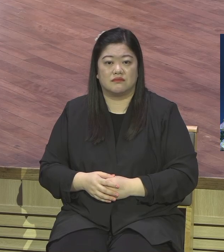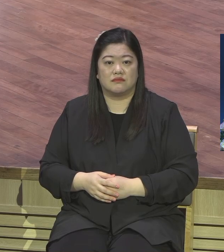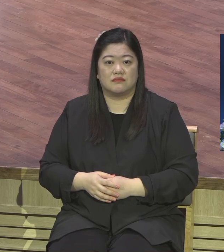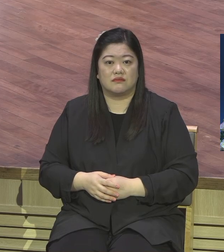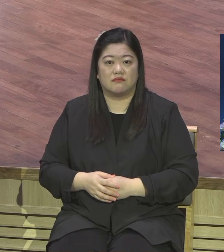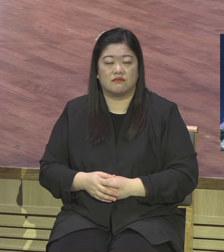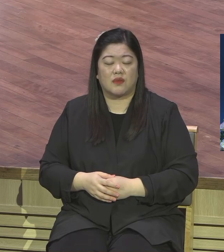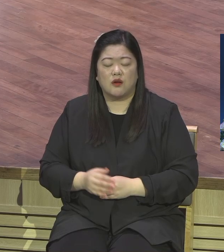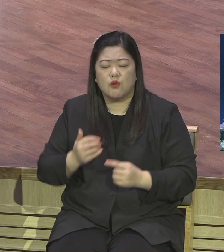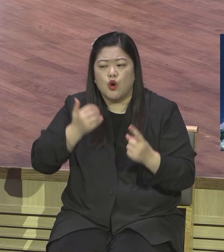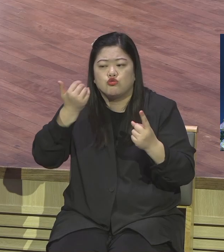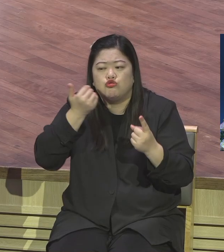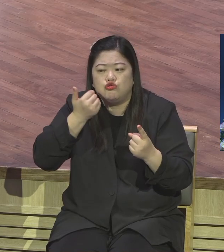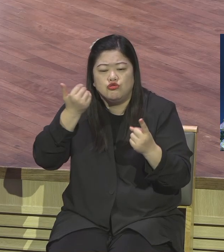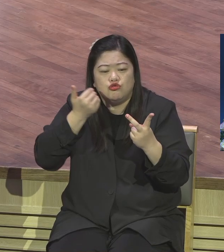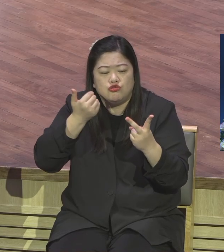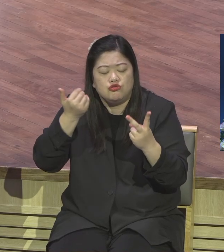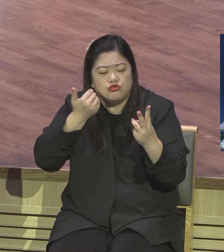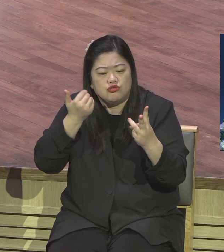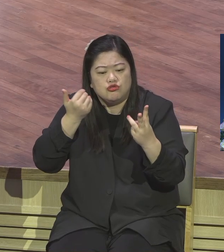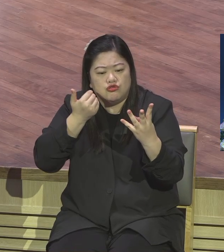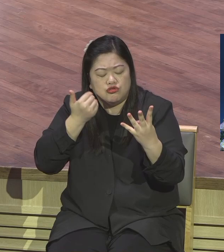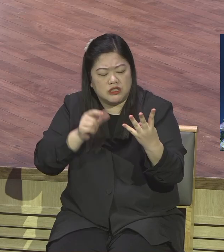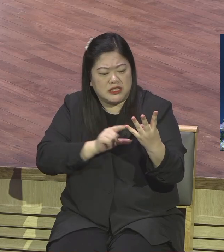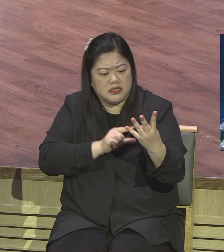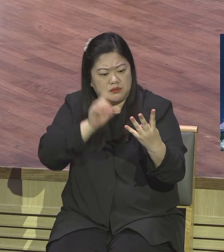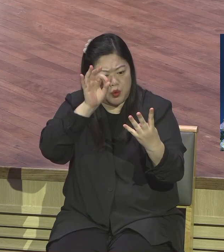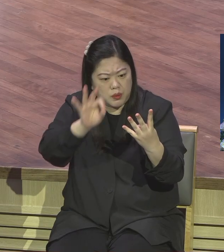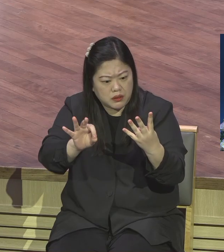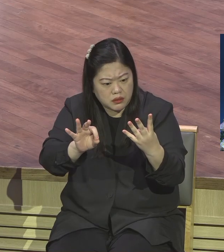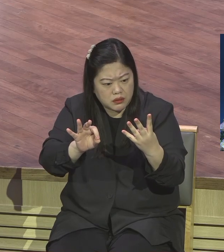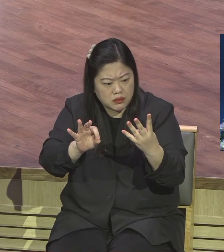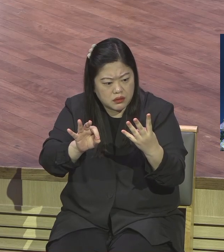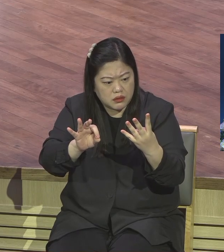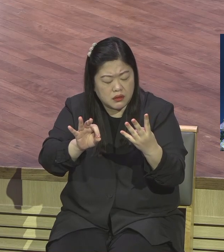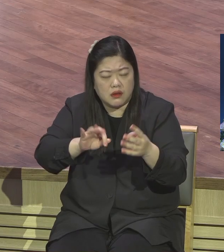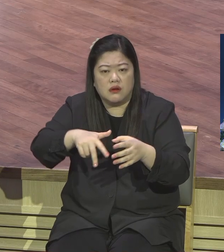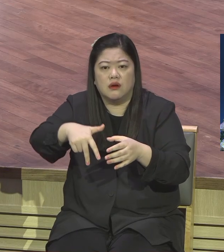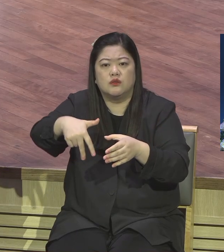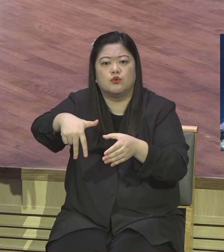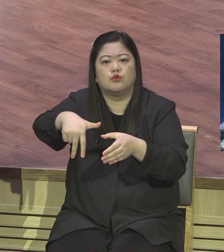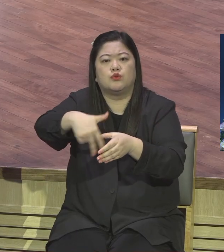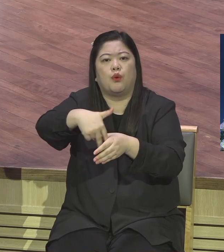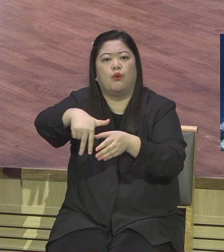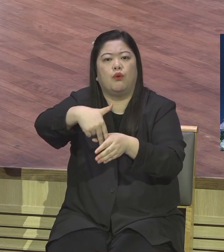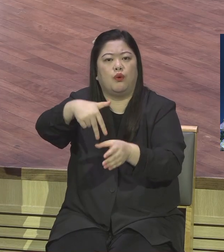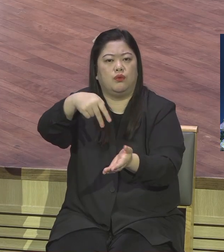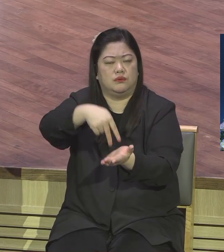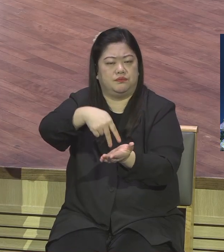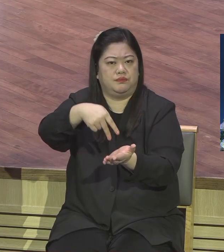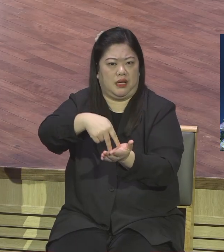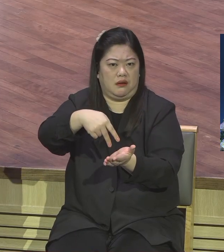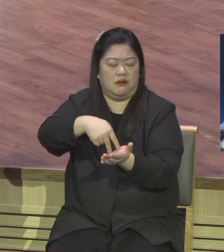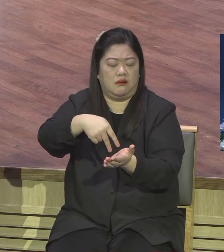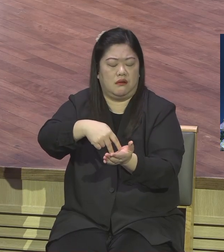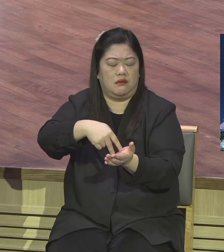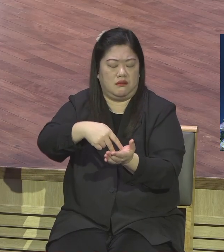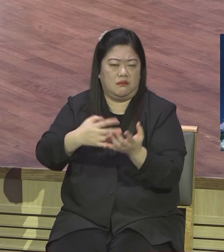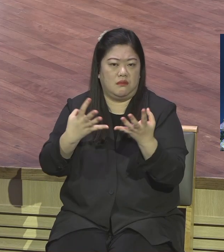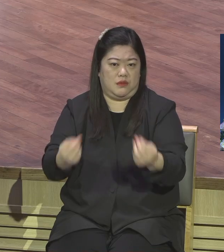종교적으로 지우쳐 있었어요 종교적 개념으로 무슨 말입니까